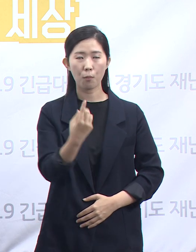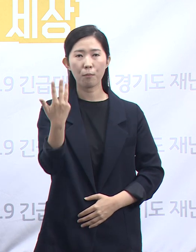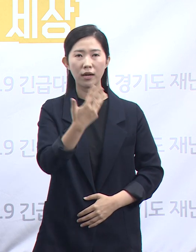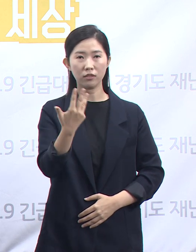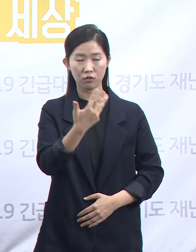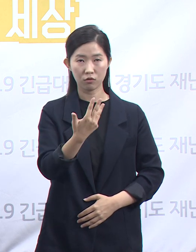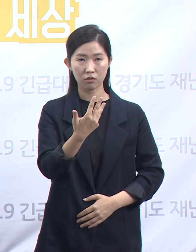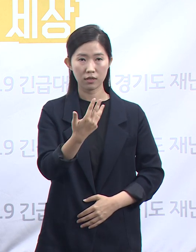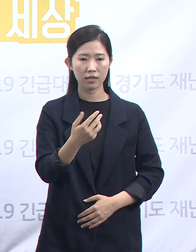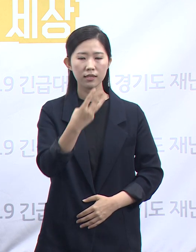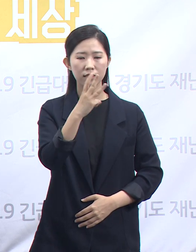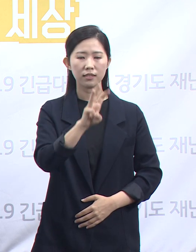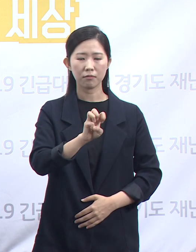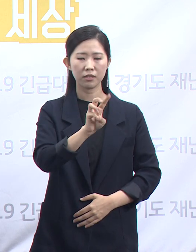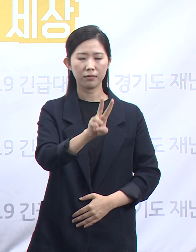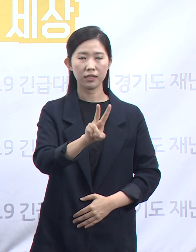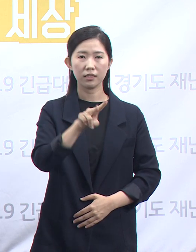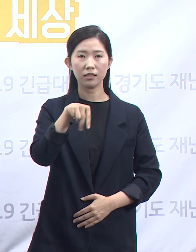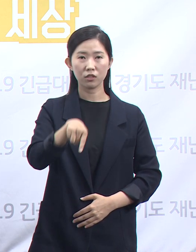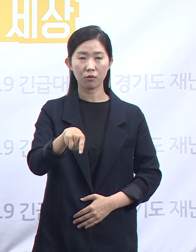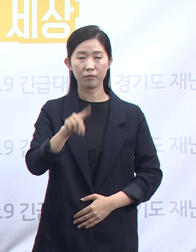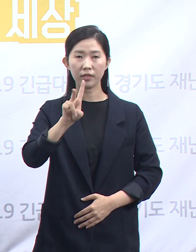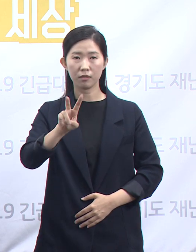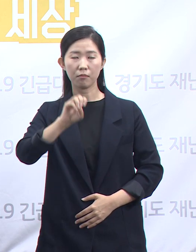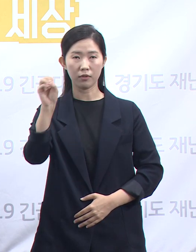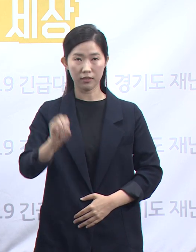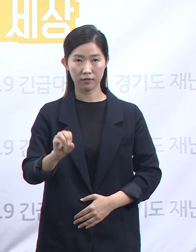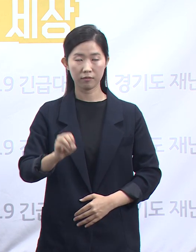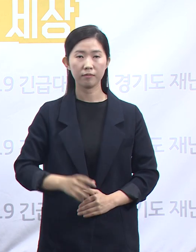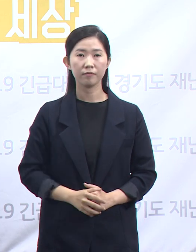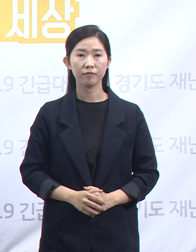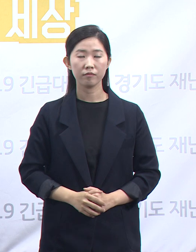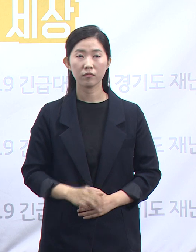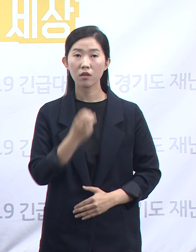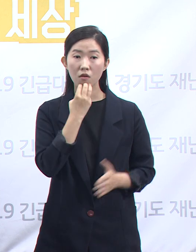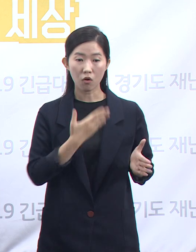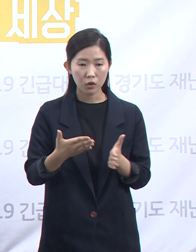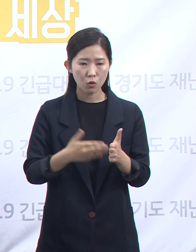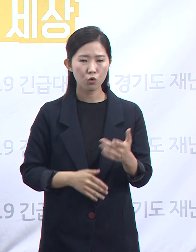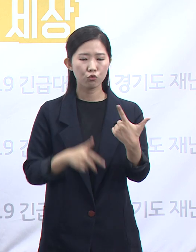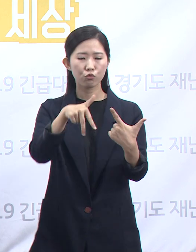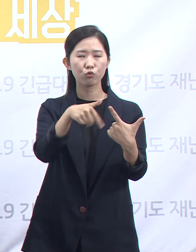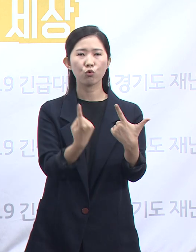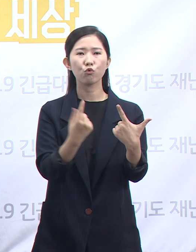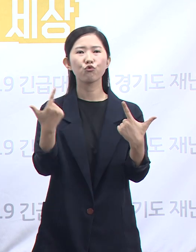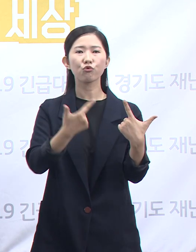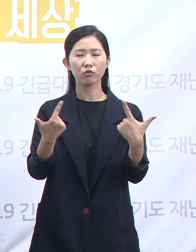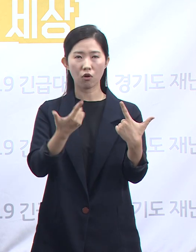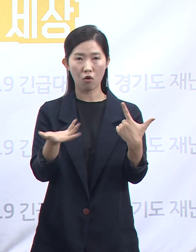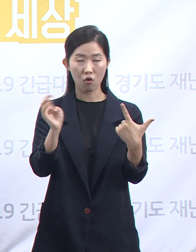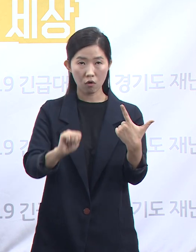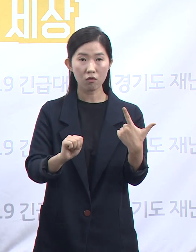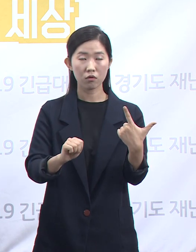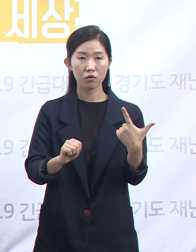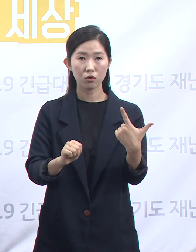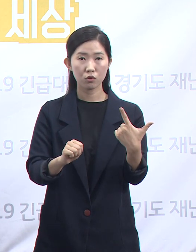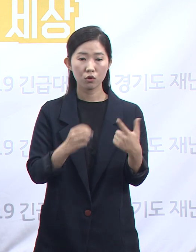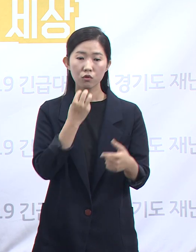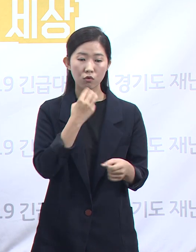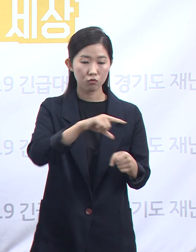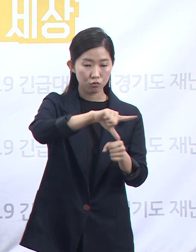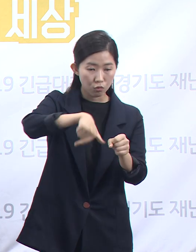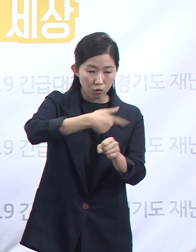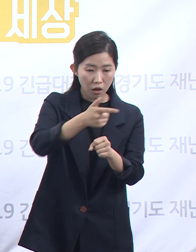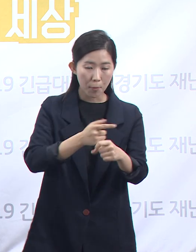%를 차지하고 있습니다. 이 중 경기도는 6조 6천억 원으로 수도권 전체 조달금액의 절반이